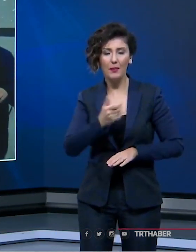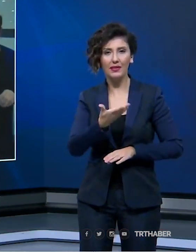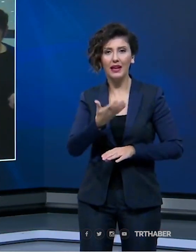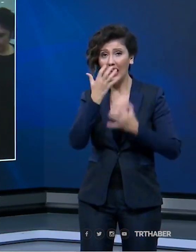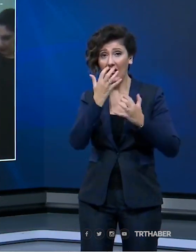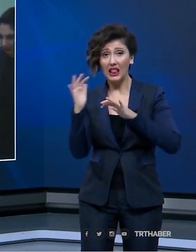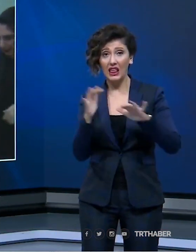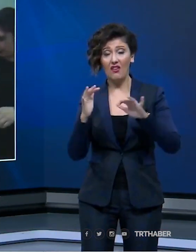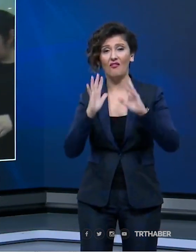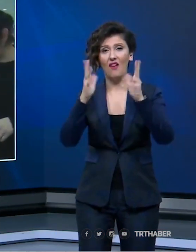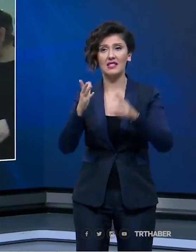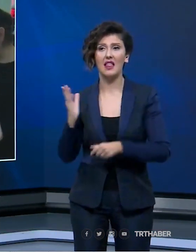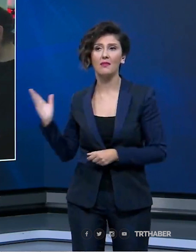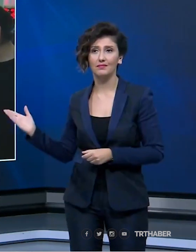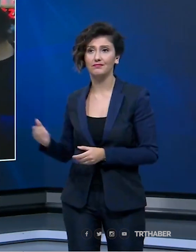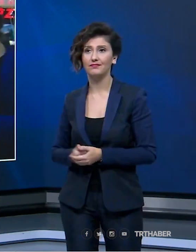ilgi yoğundu.